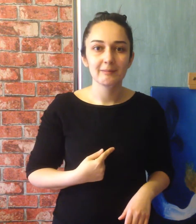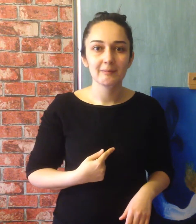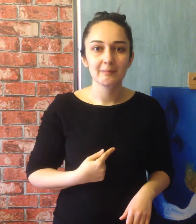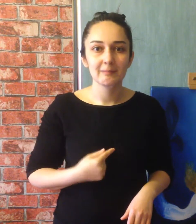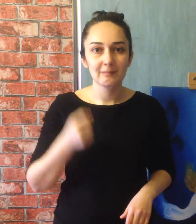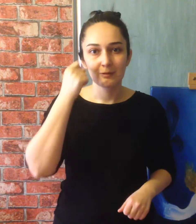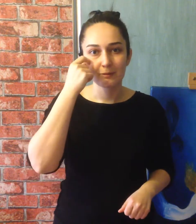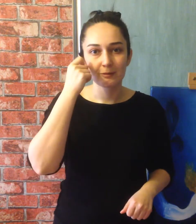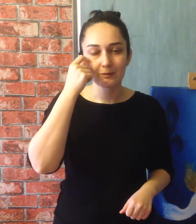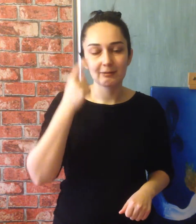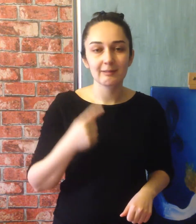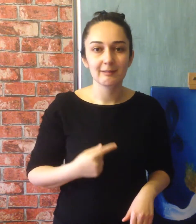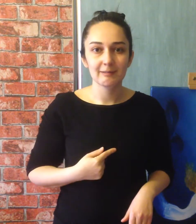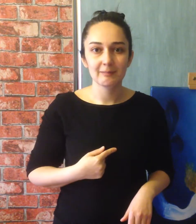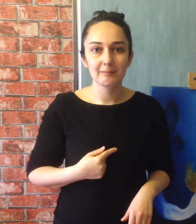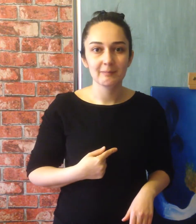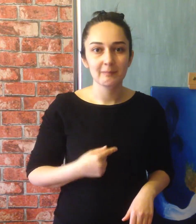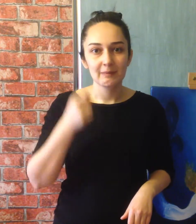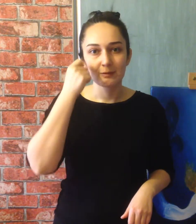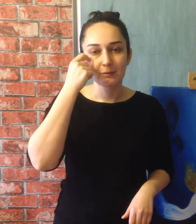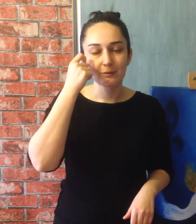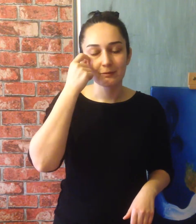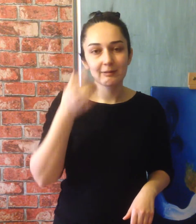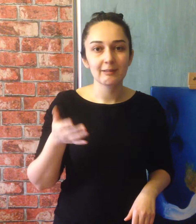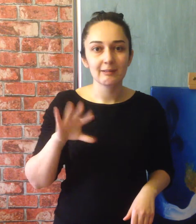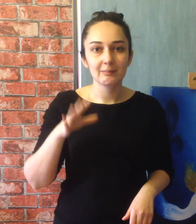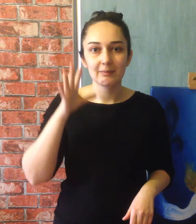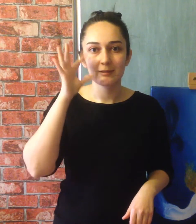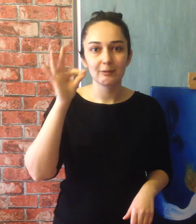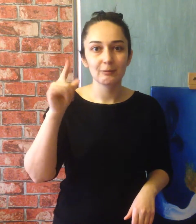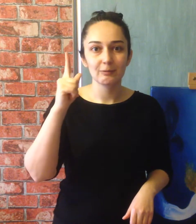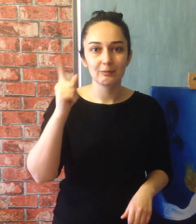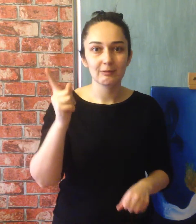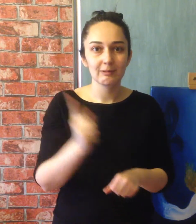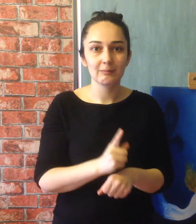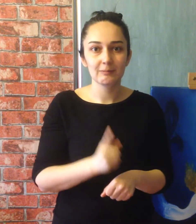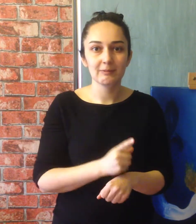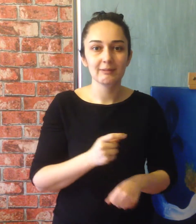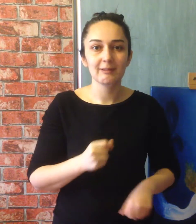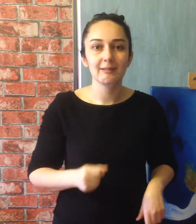Özledim, özledim, özledim ya da onun gibi bir şey.